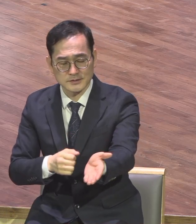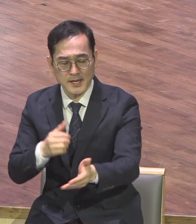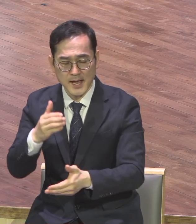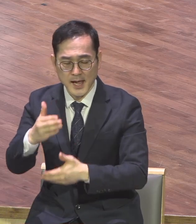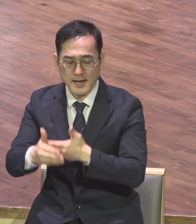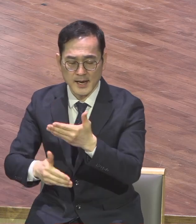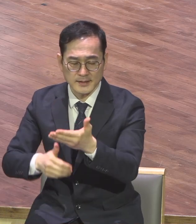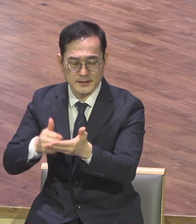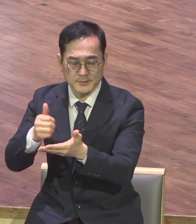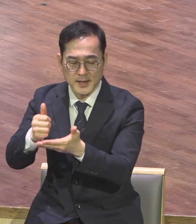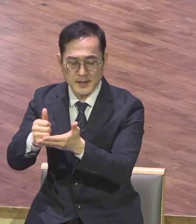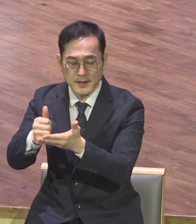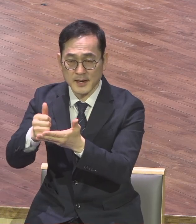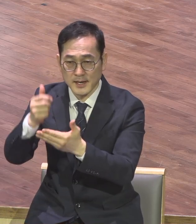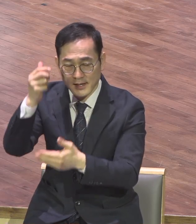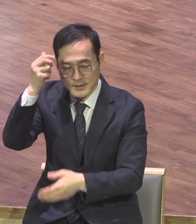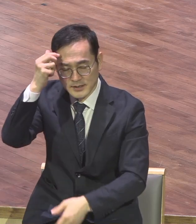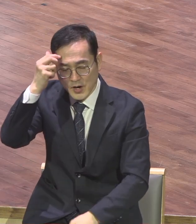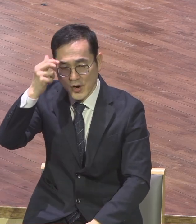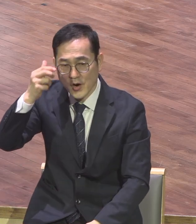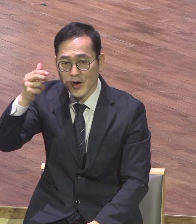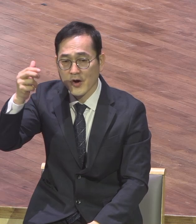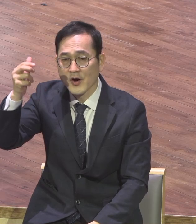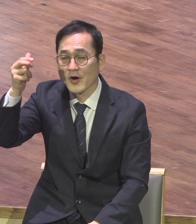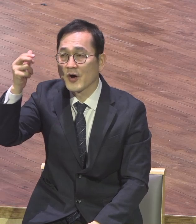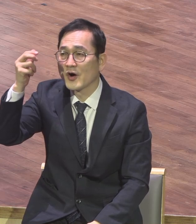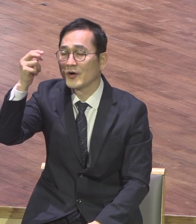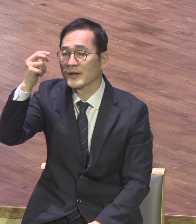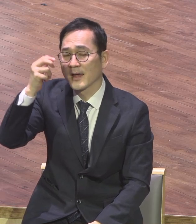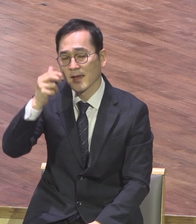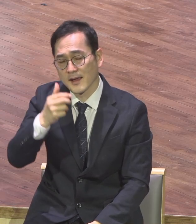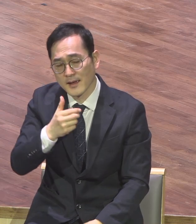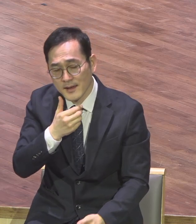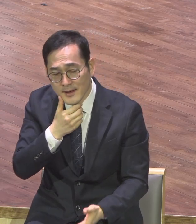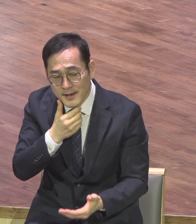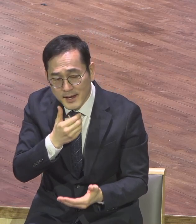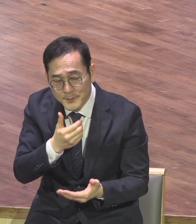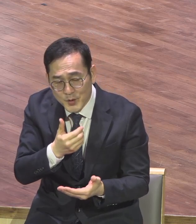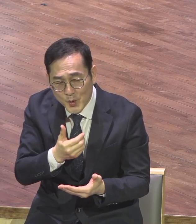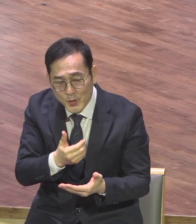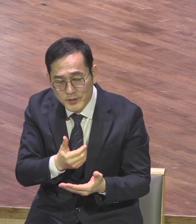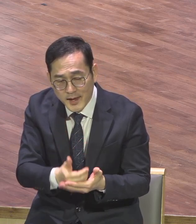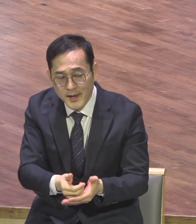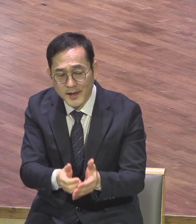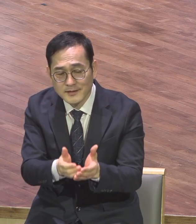하나님의 영원의 강독된